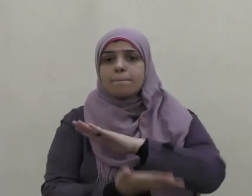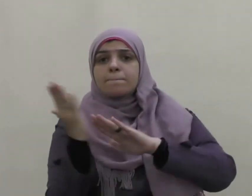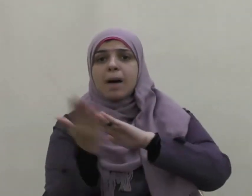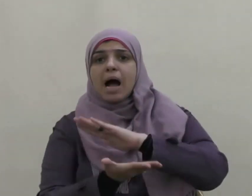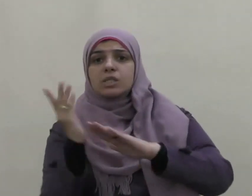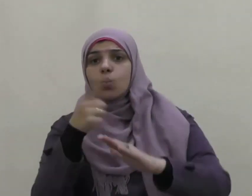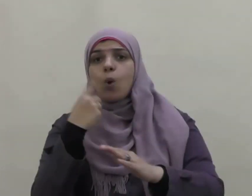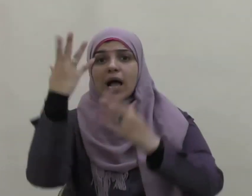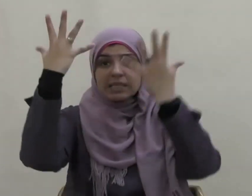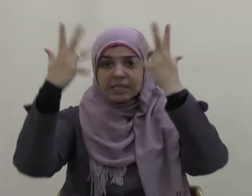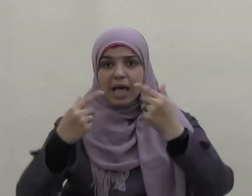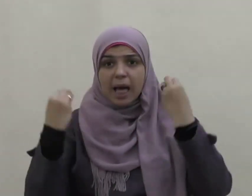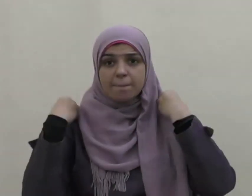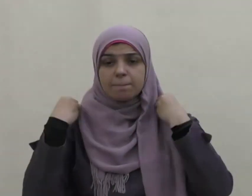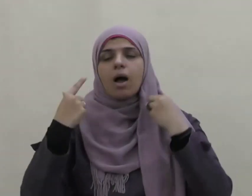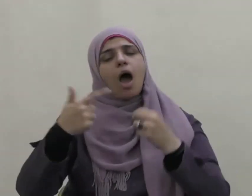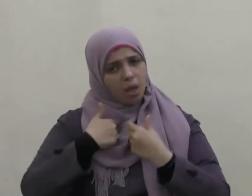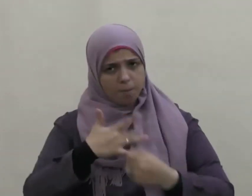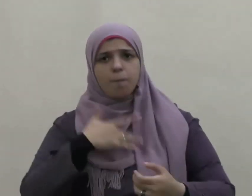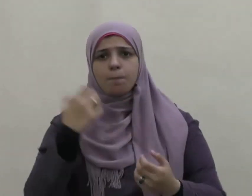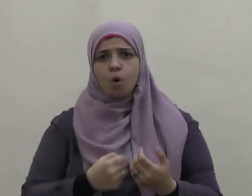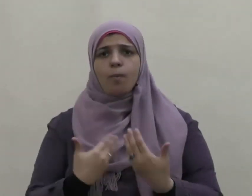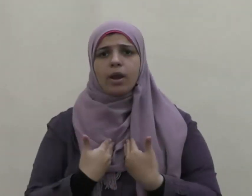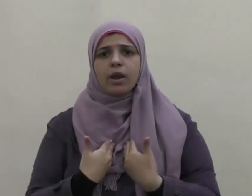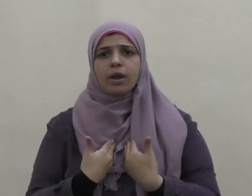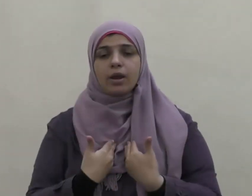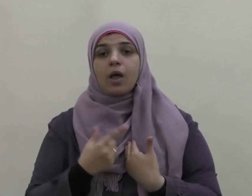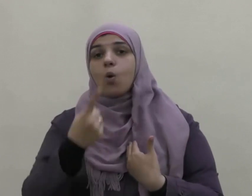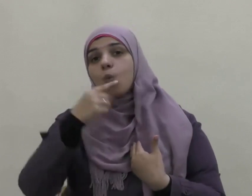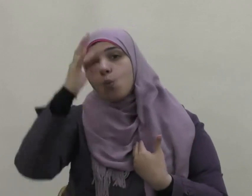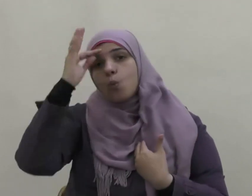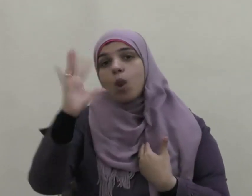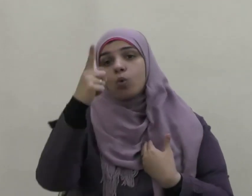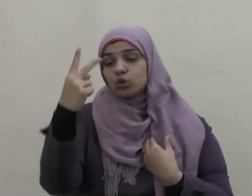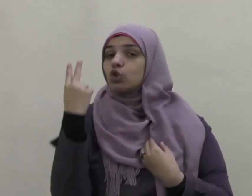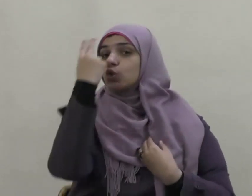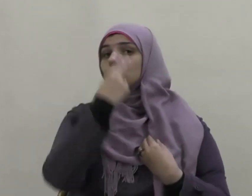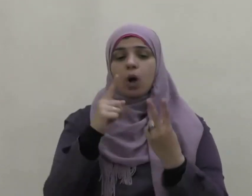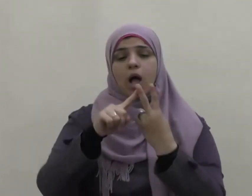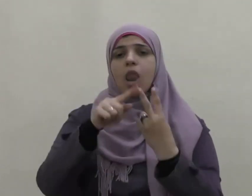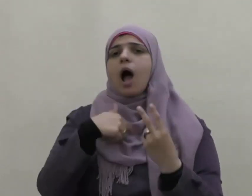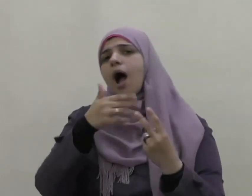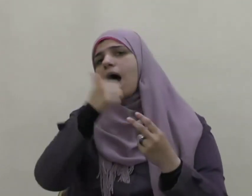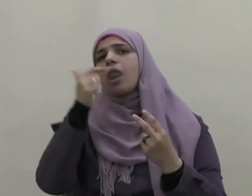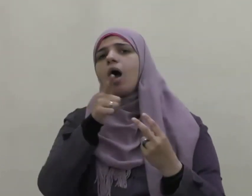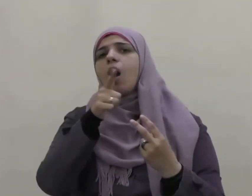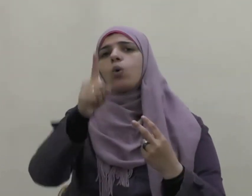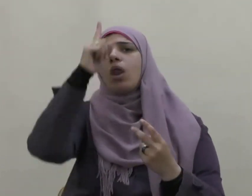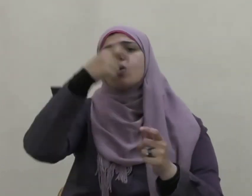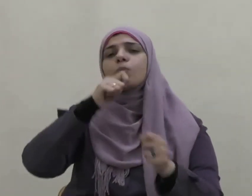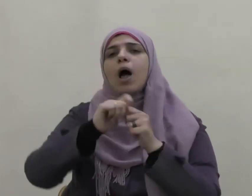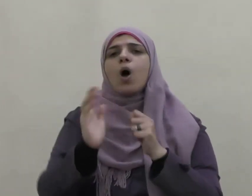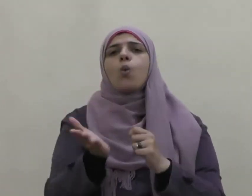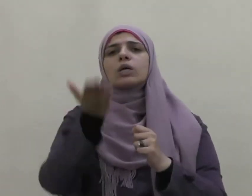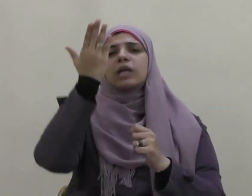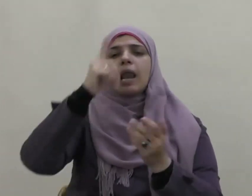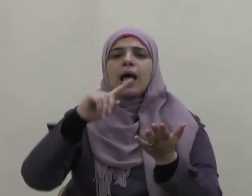أنا مؤمن وإن كنت تسألني عن قول الله عز وجل إنما